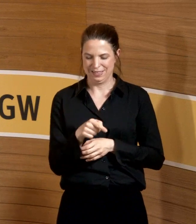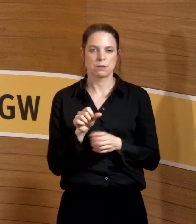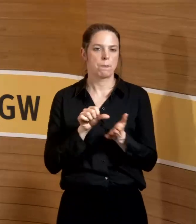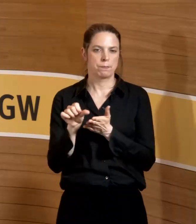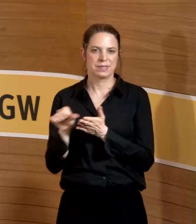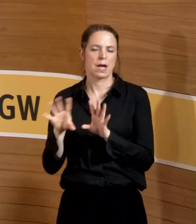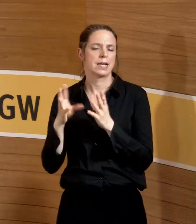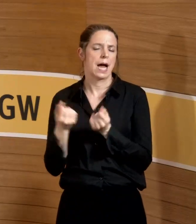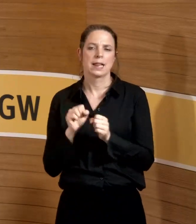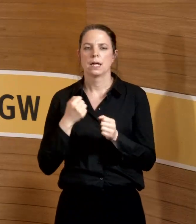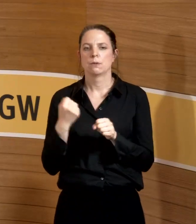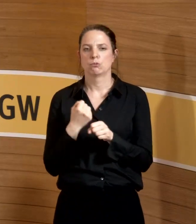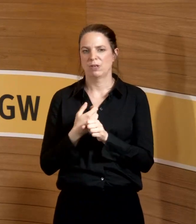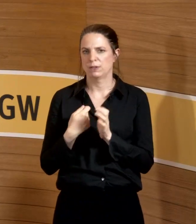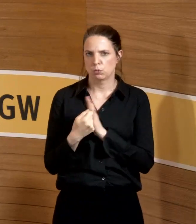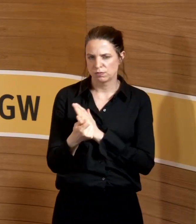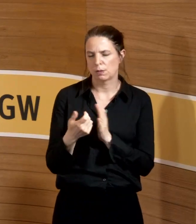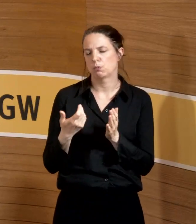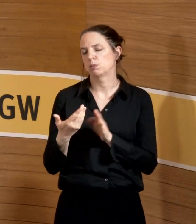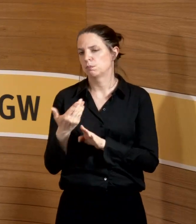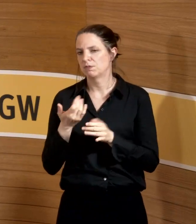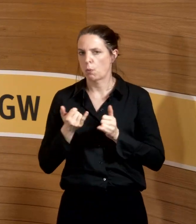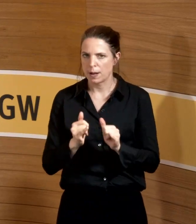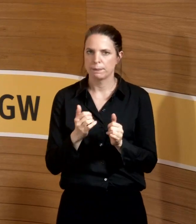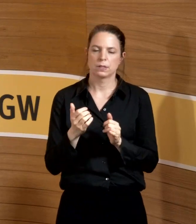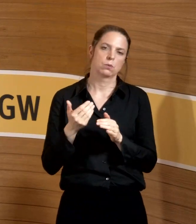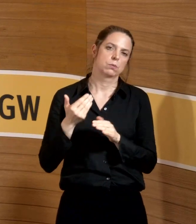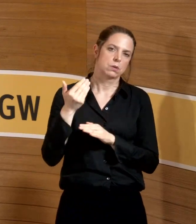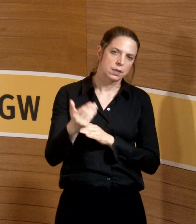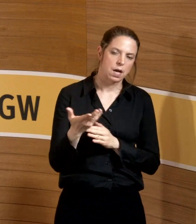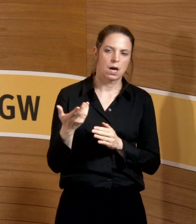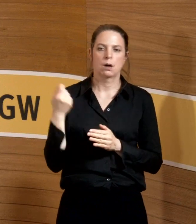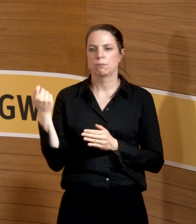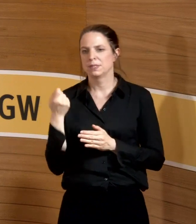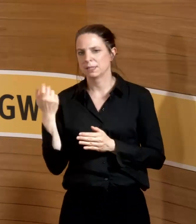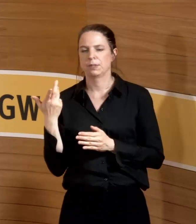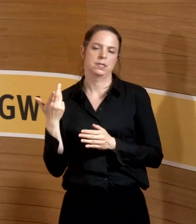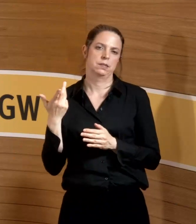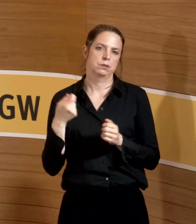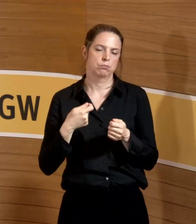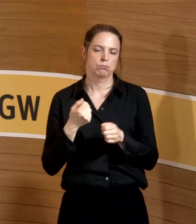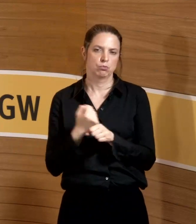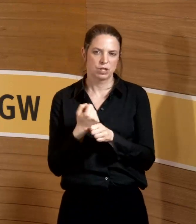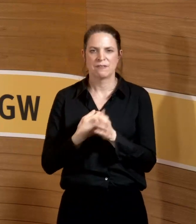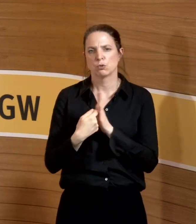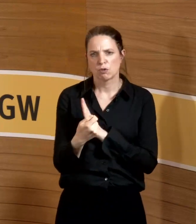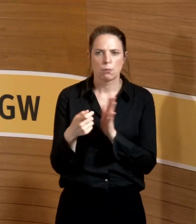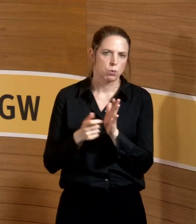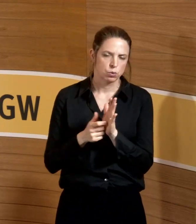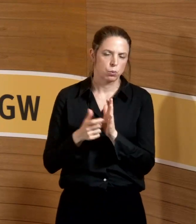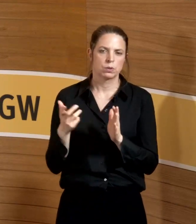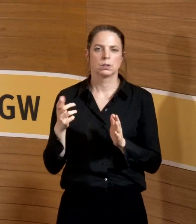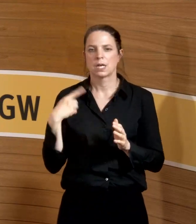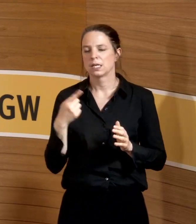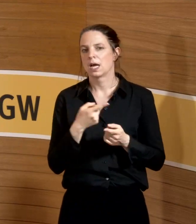Nachentbindung und eben auch ärztliche und betriebliche Beschäftigungsverbote finanziert werden. Da zahlt ja nur der Arbeitgeber, alle